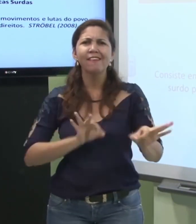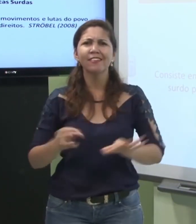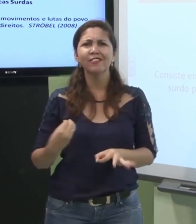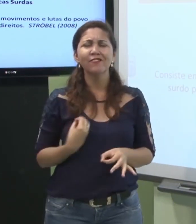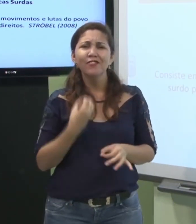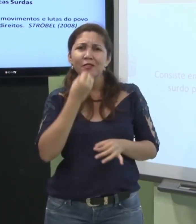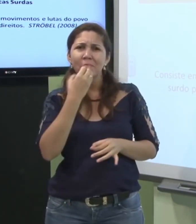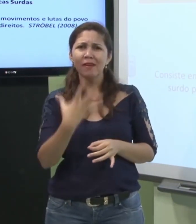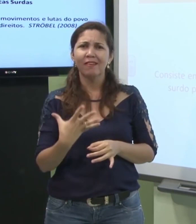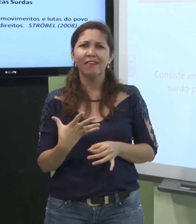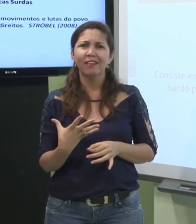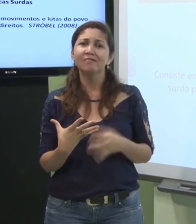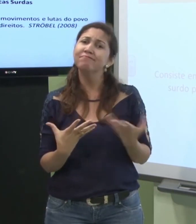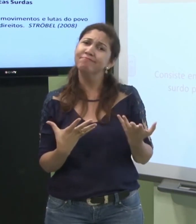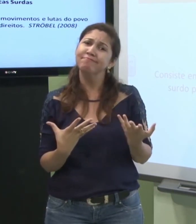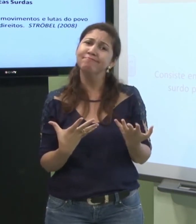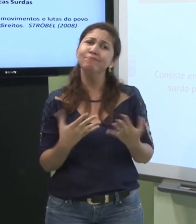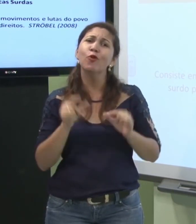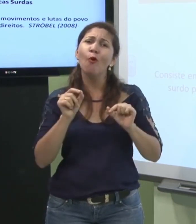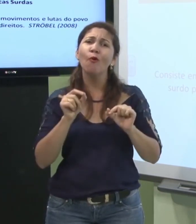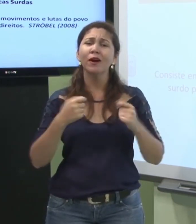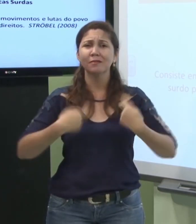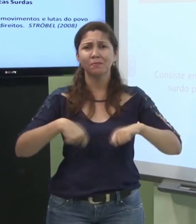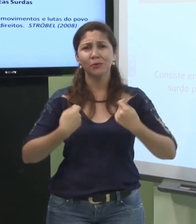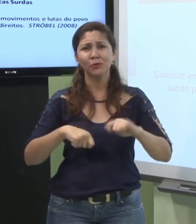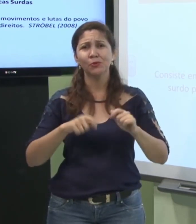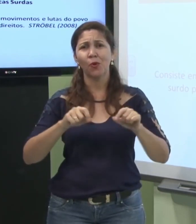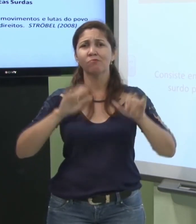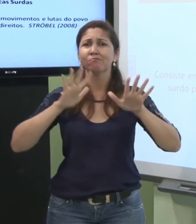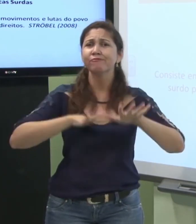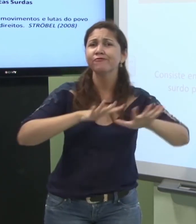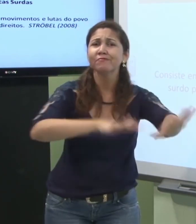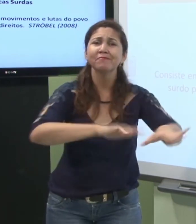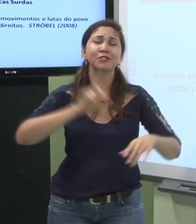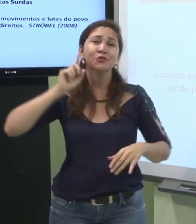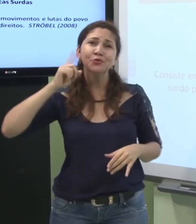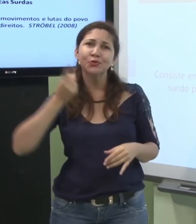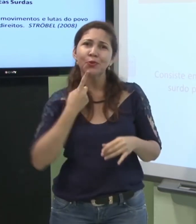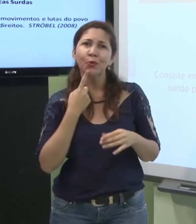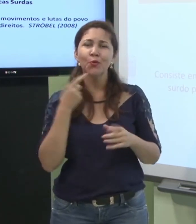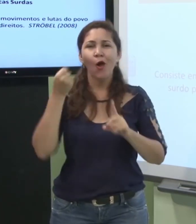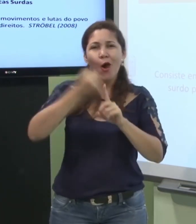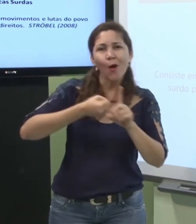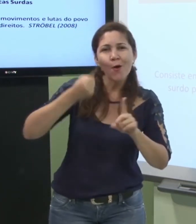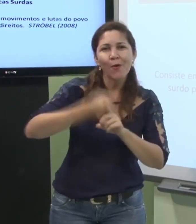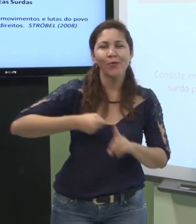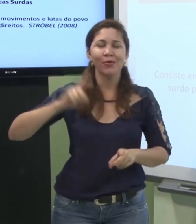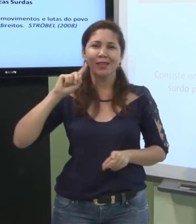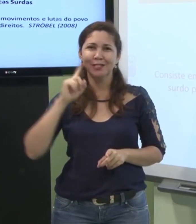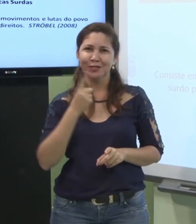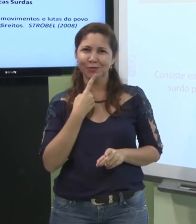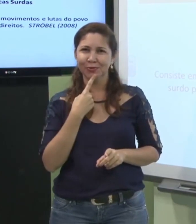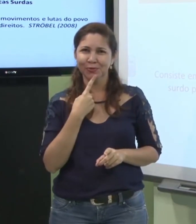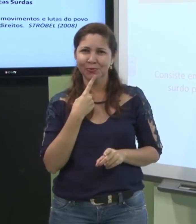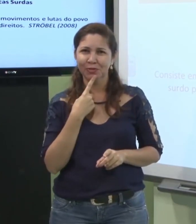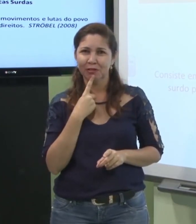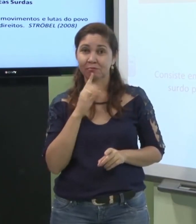várias tecnologias que são adaptadas para a vivência do surdo Então o movimento